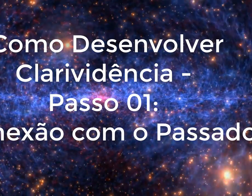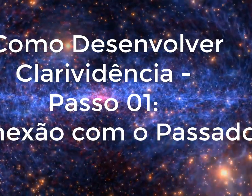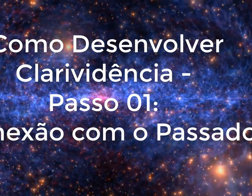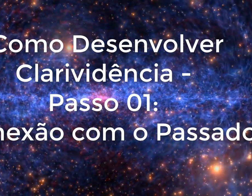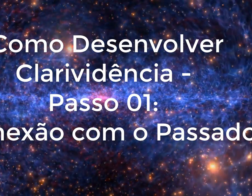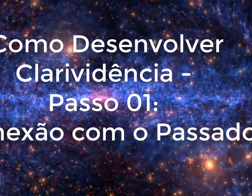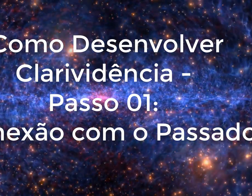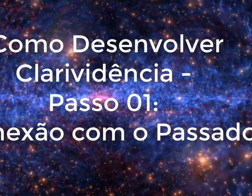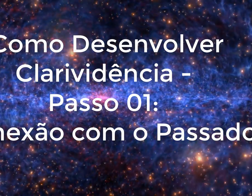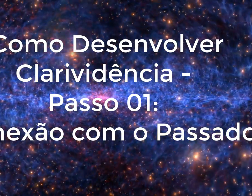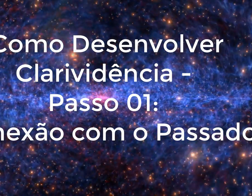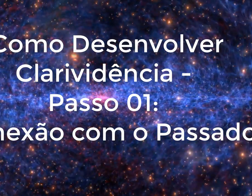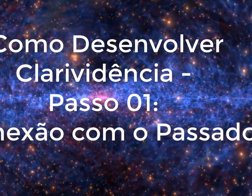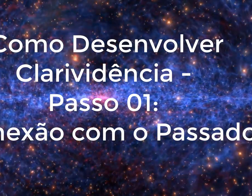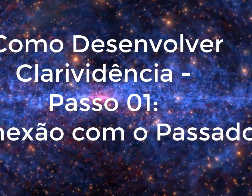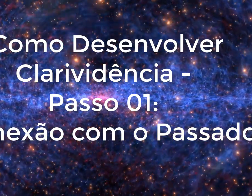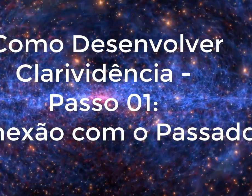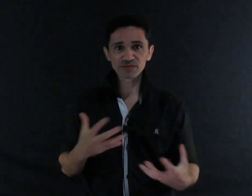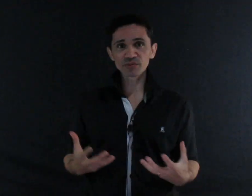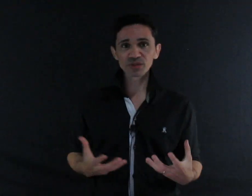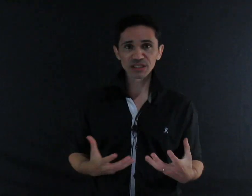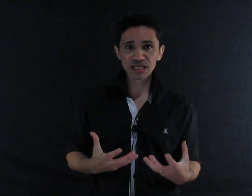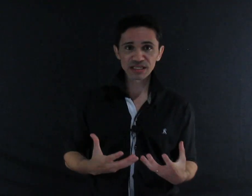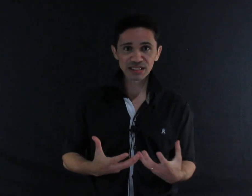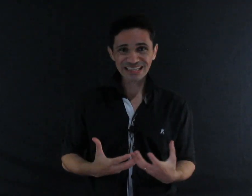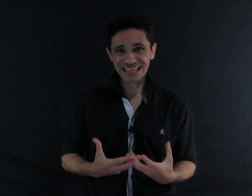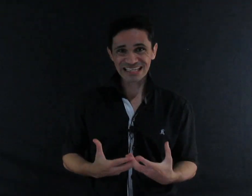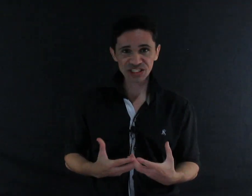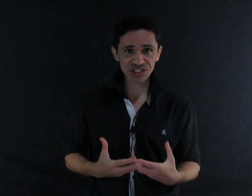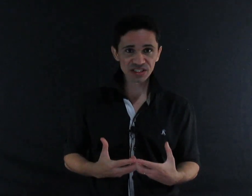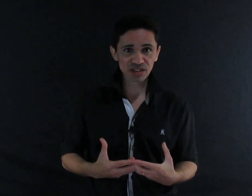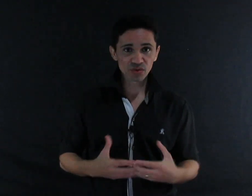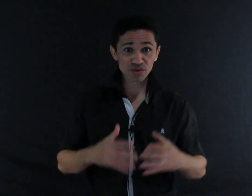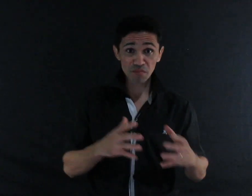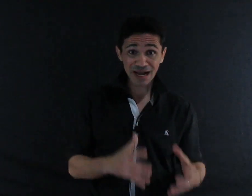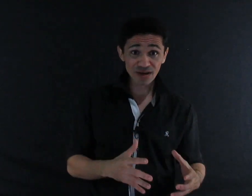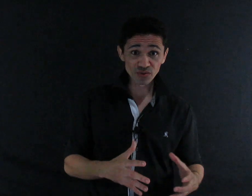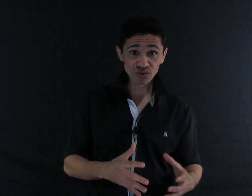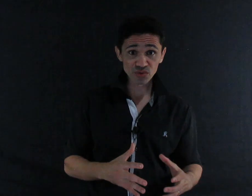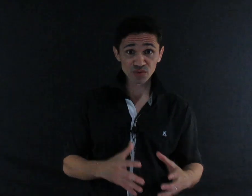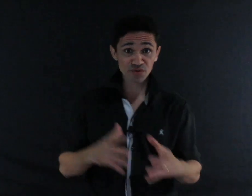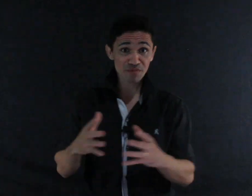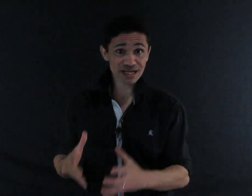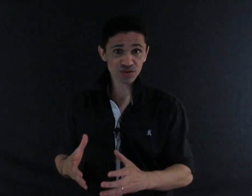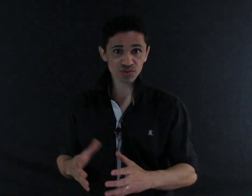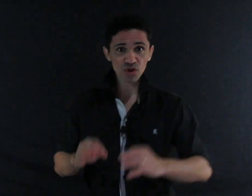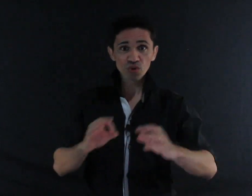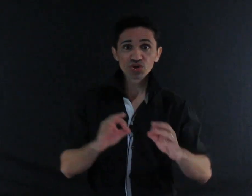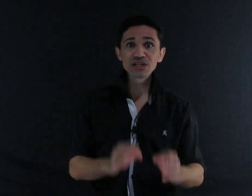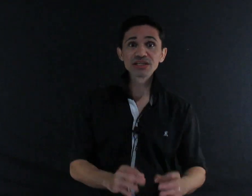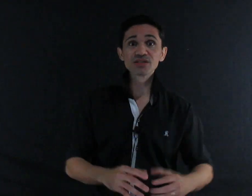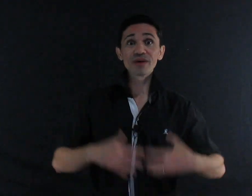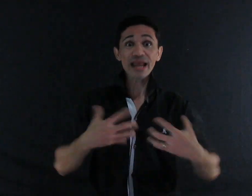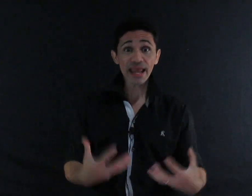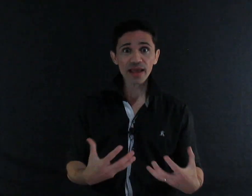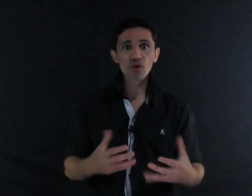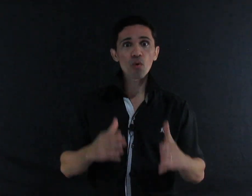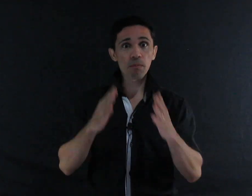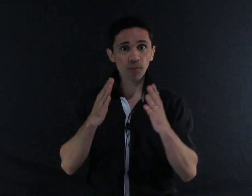pessoas mais sábias do mundo, que utilizavam o poder da energia, os magos, os mágicos, utilizam, é o